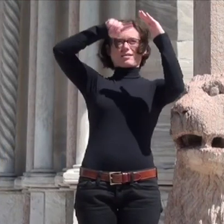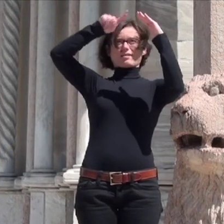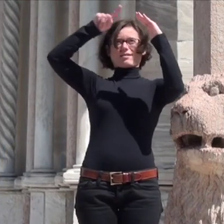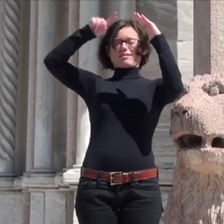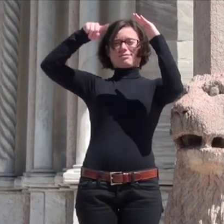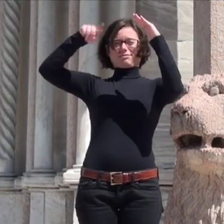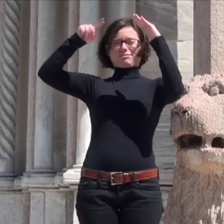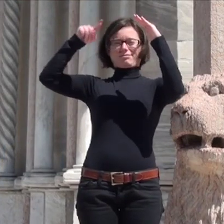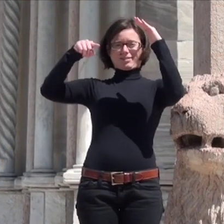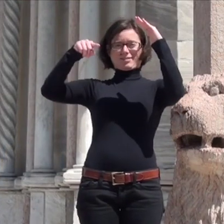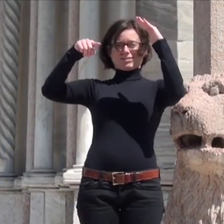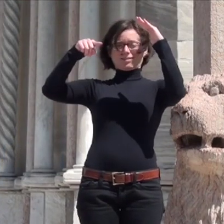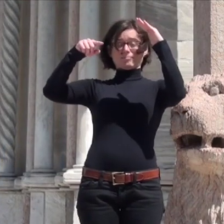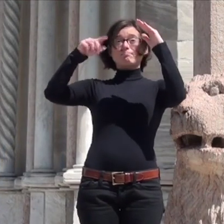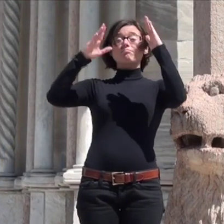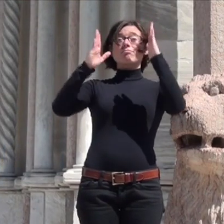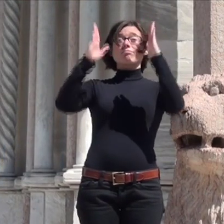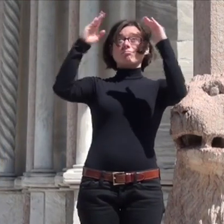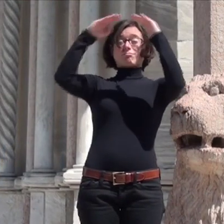In alto, corrono fasce di archetti pensili.